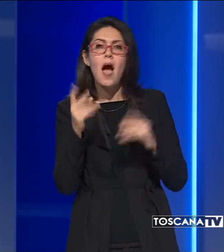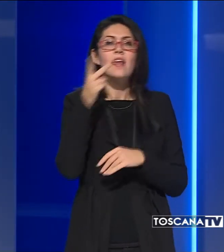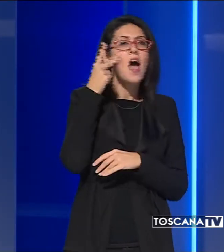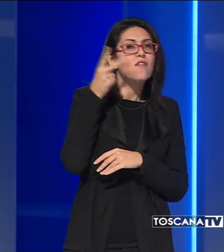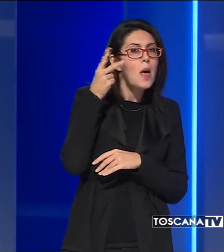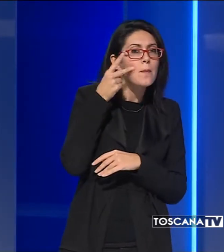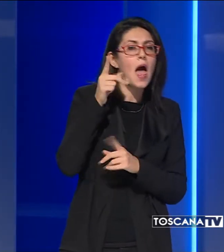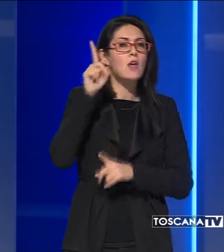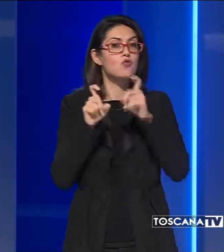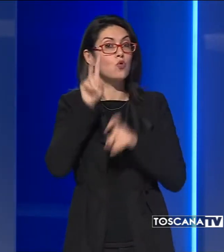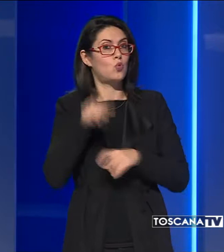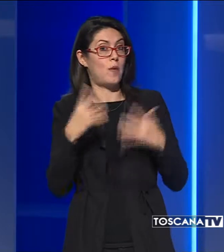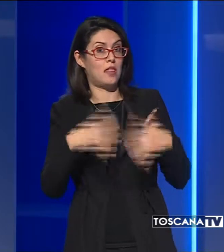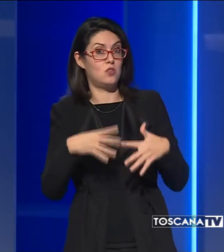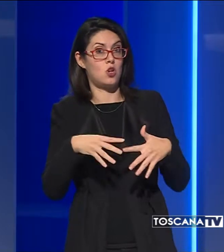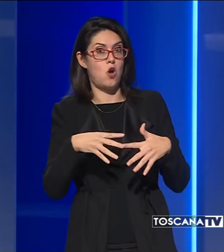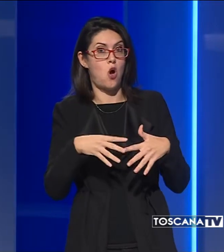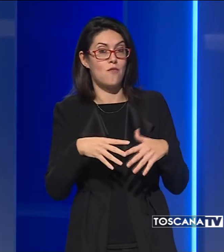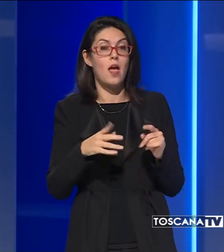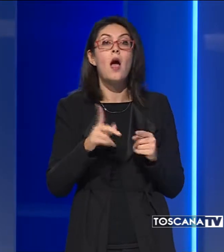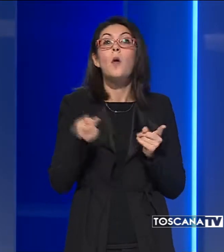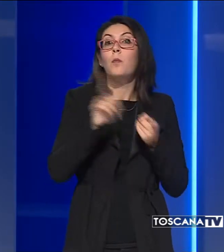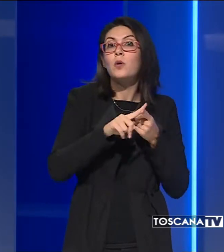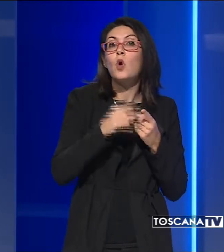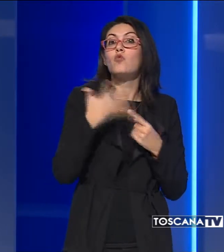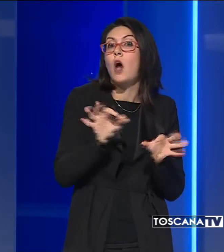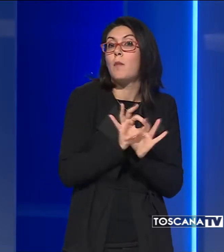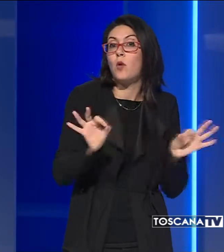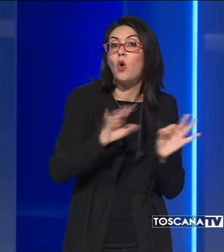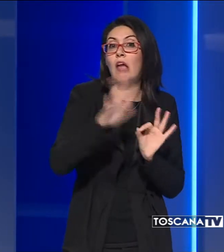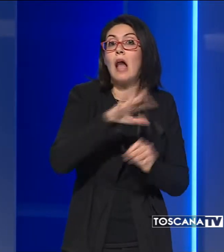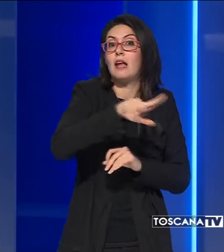2019, ma erano pronti ad effettuare altri colpi.